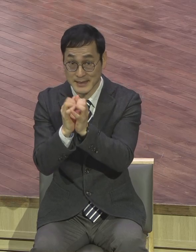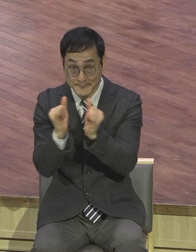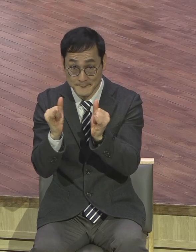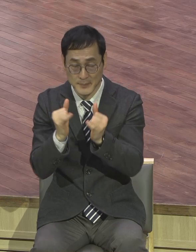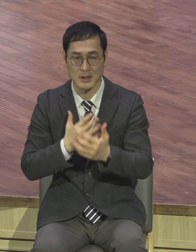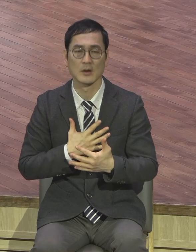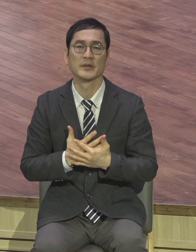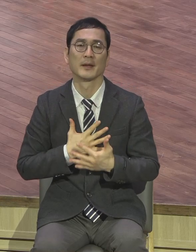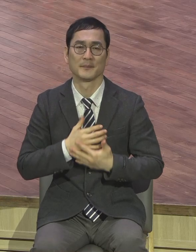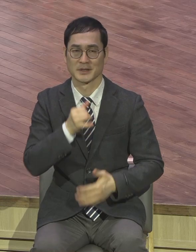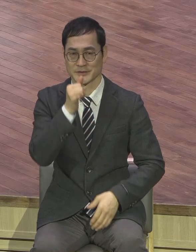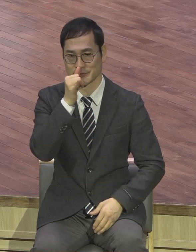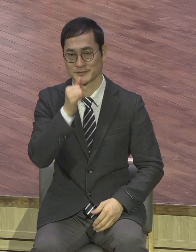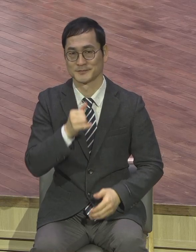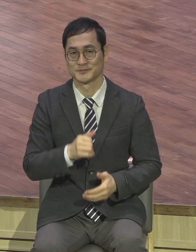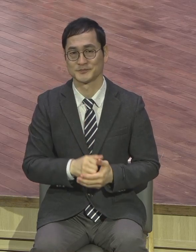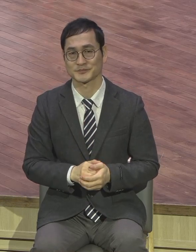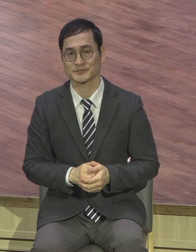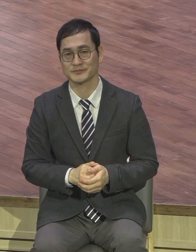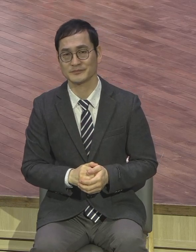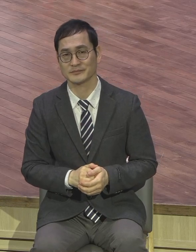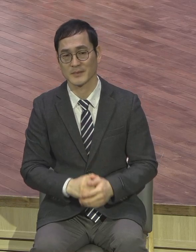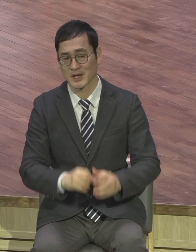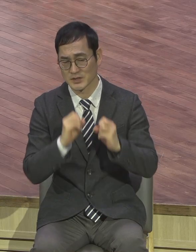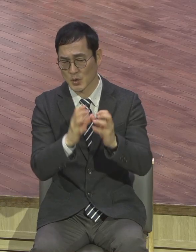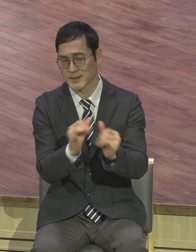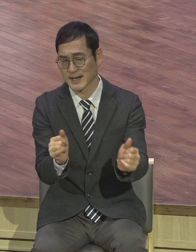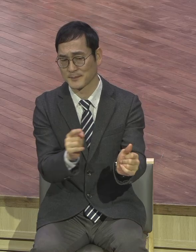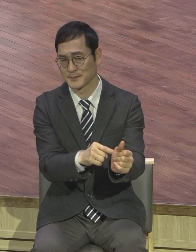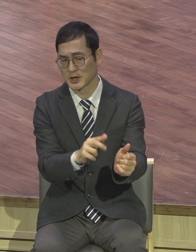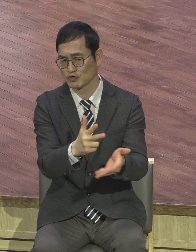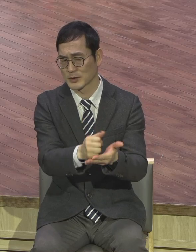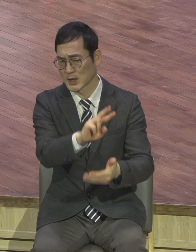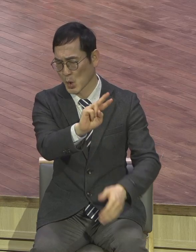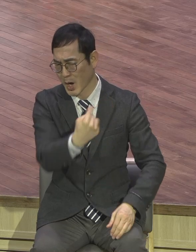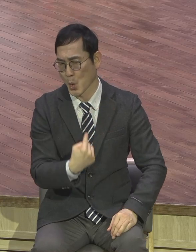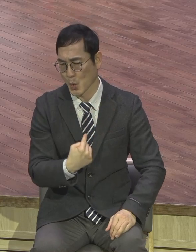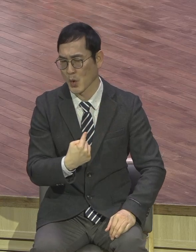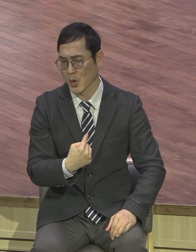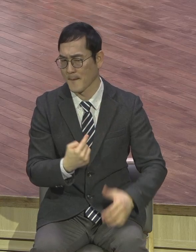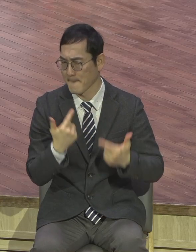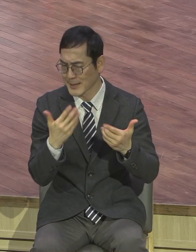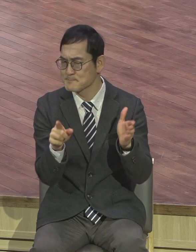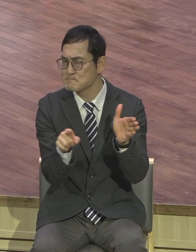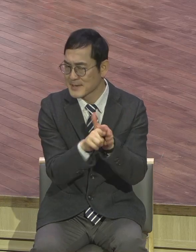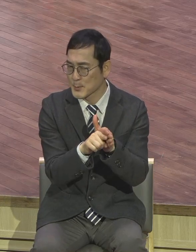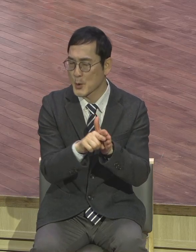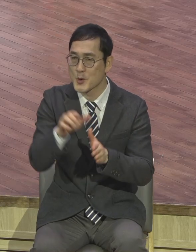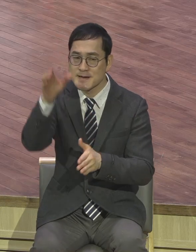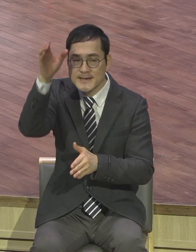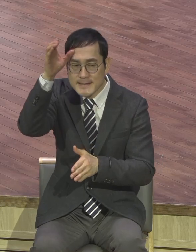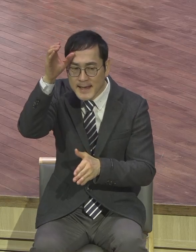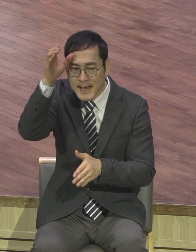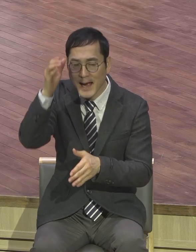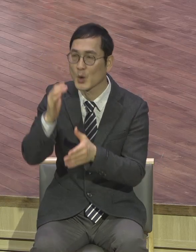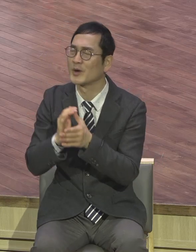전도 대상자가 죽게 돌아올 것을 기대하는 설레임. 이거는 주님의 심장이에요.